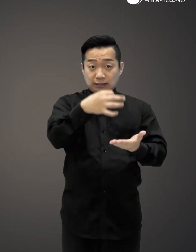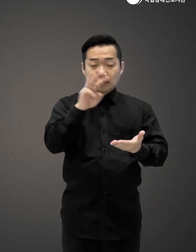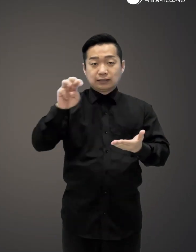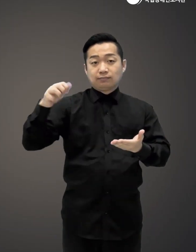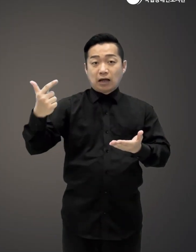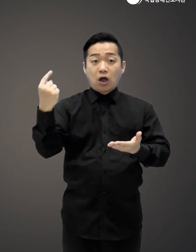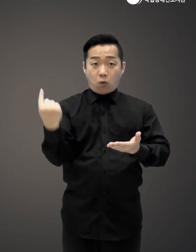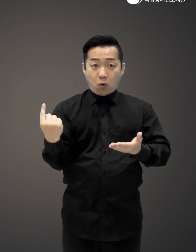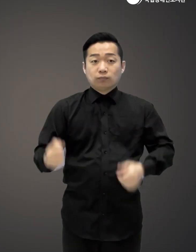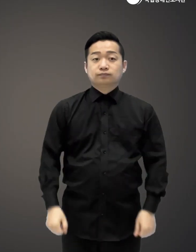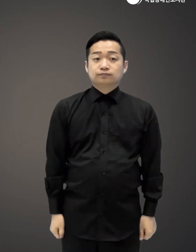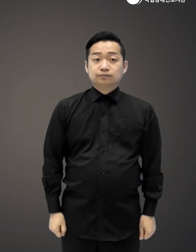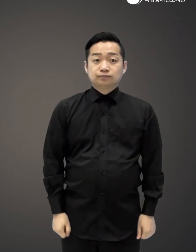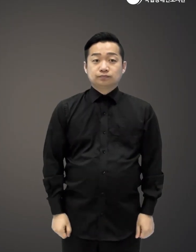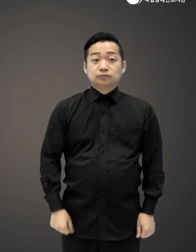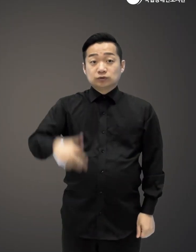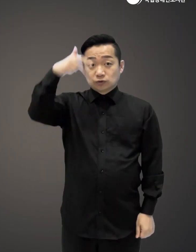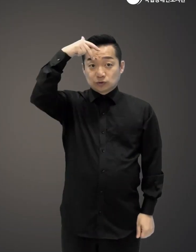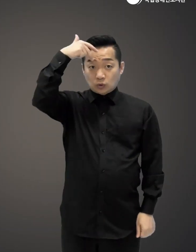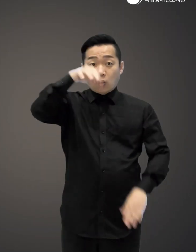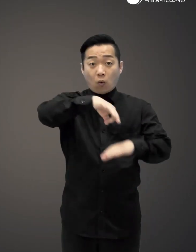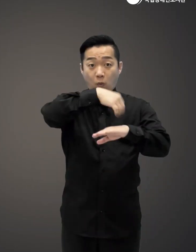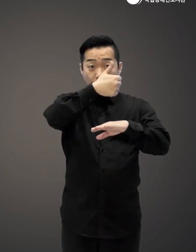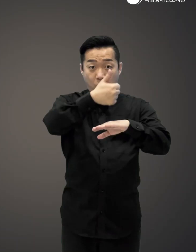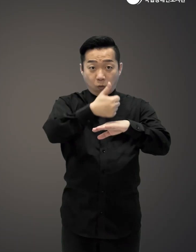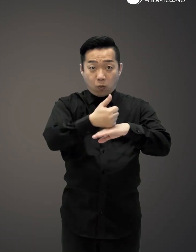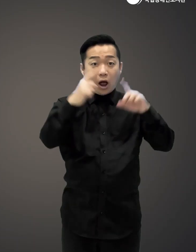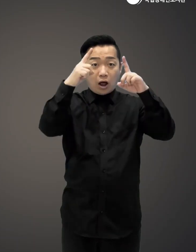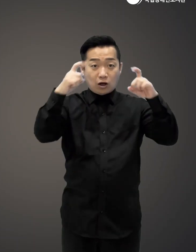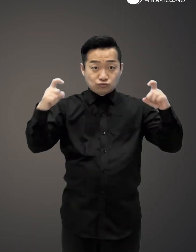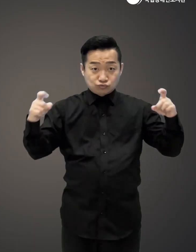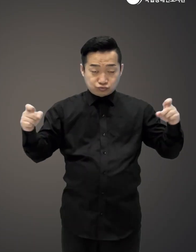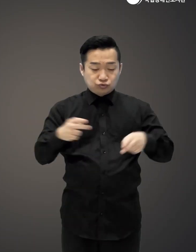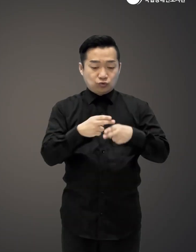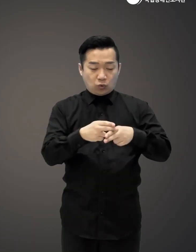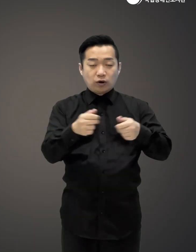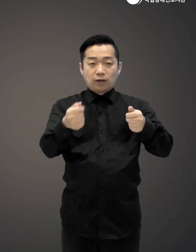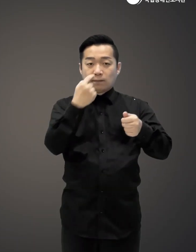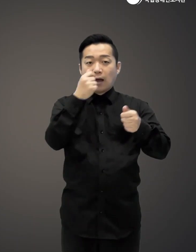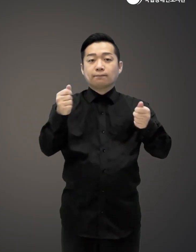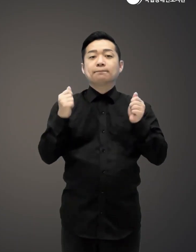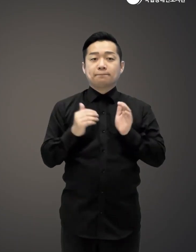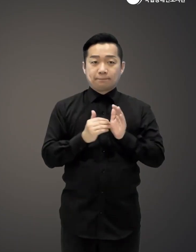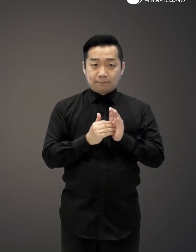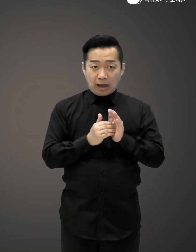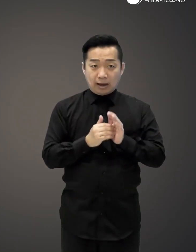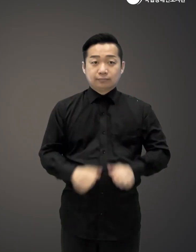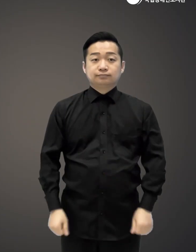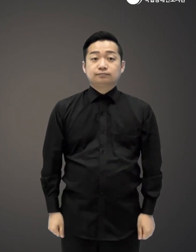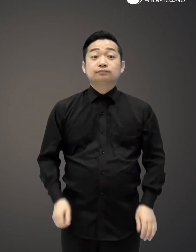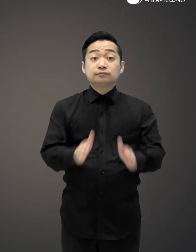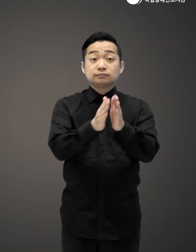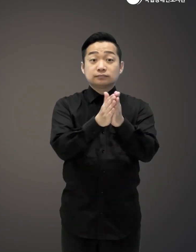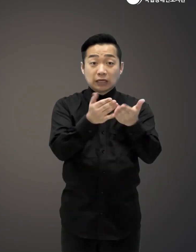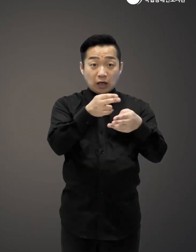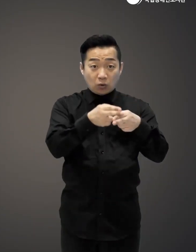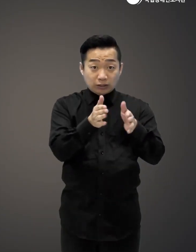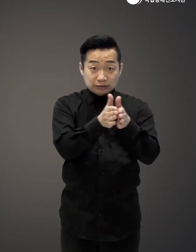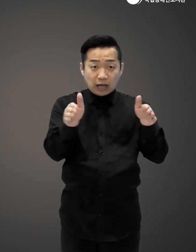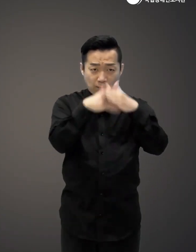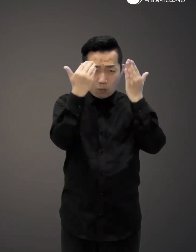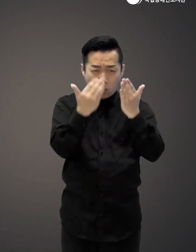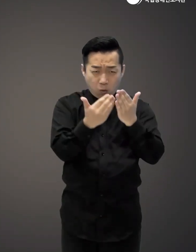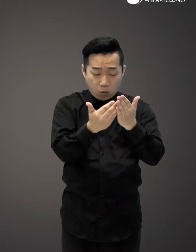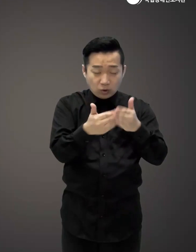38호 조선왕조 공중음식을 이수한 유능한 요리 선생님입니다 책에는 요리를 시작할 때 필요한 모든